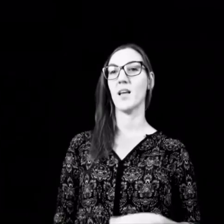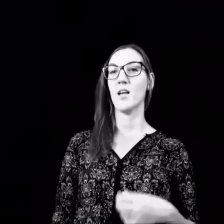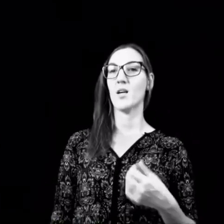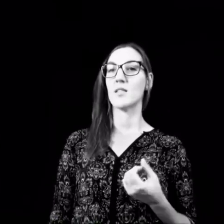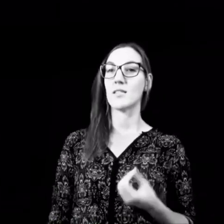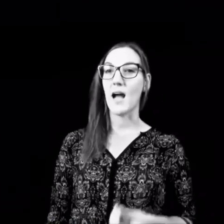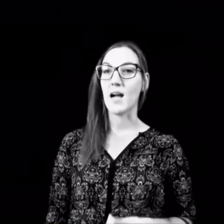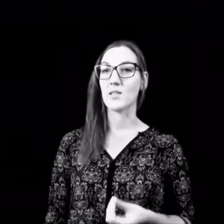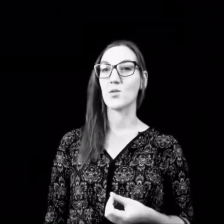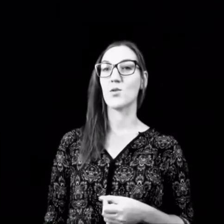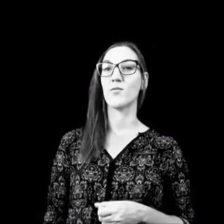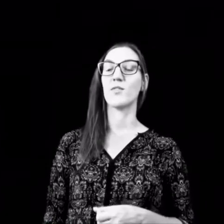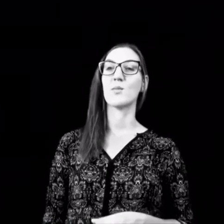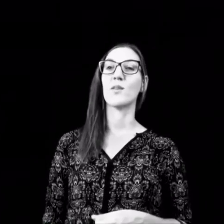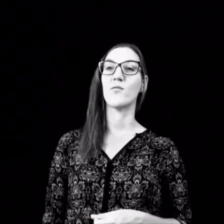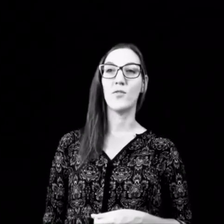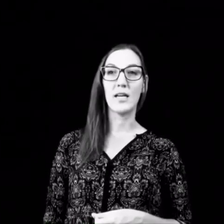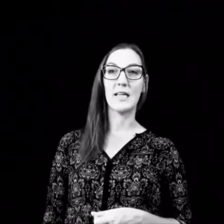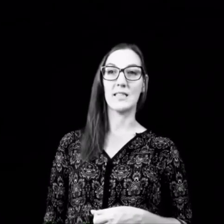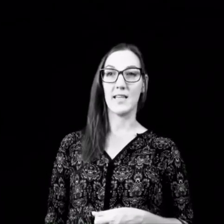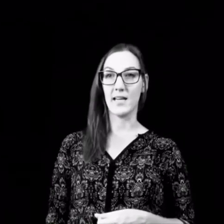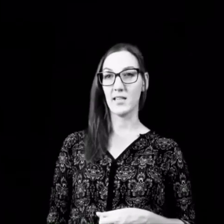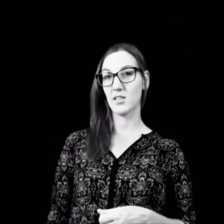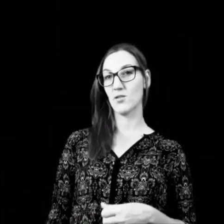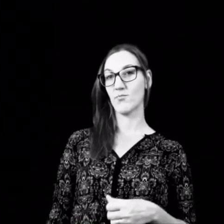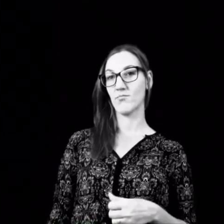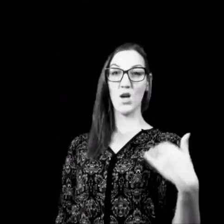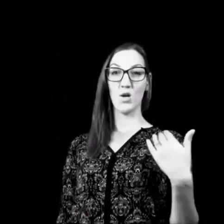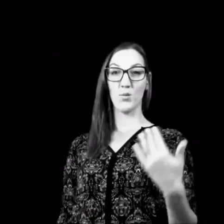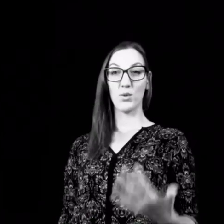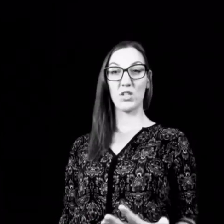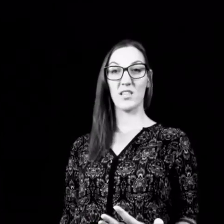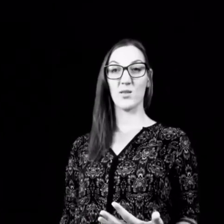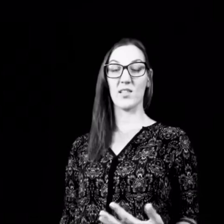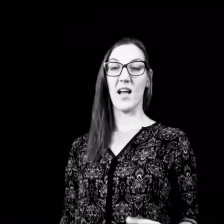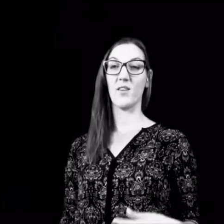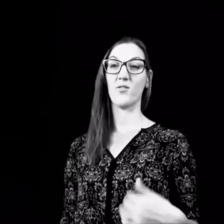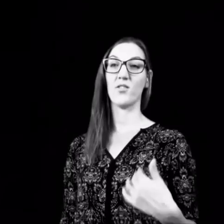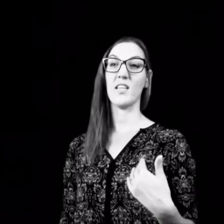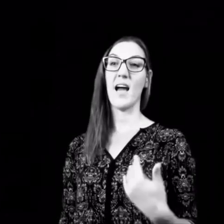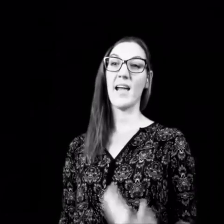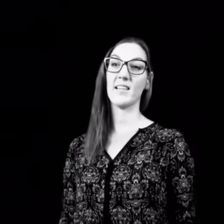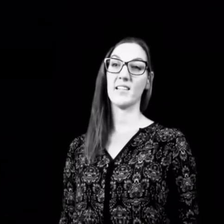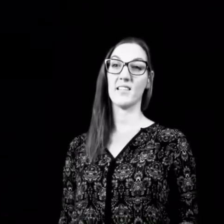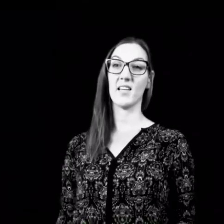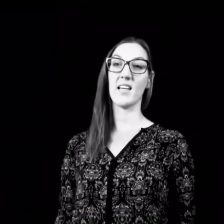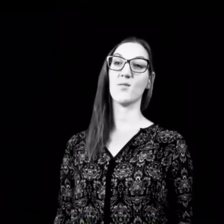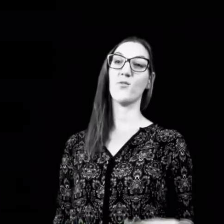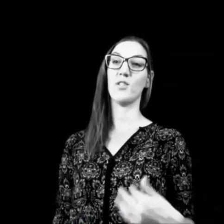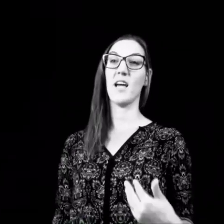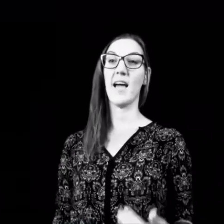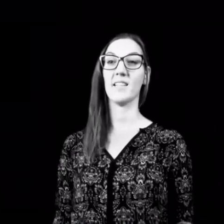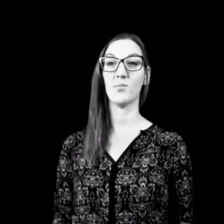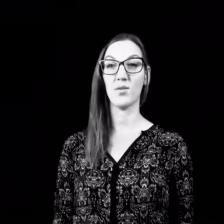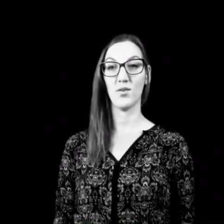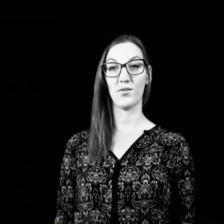sagen zu dürfen, was man wirklich denkt, mutig zu sein und für die eigenen Interessen, für die eigenen Bedürfnisse